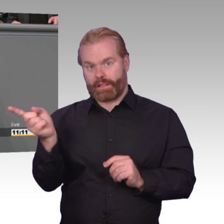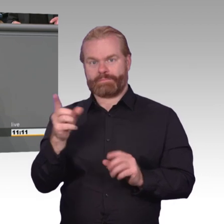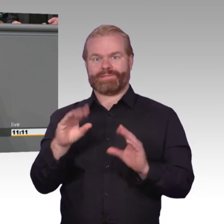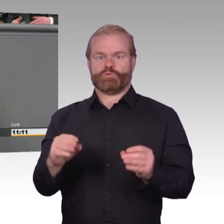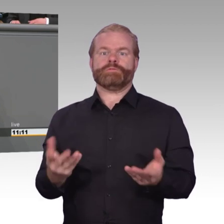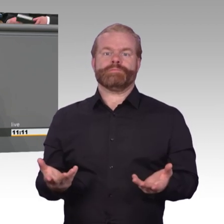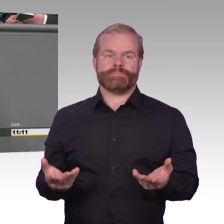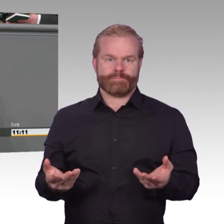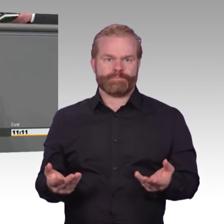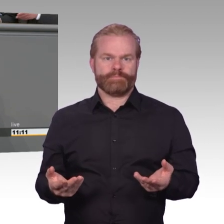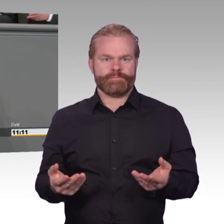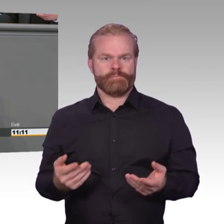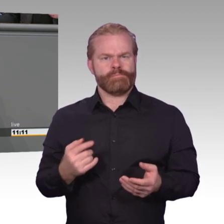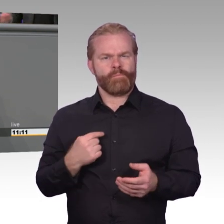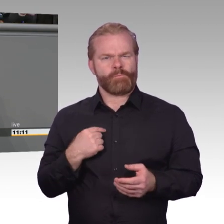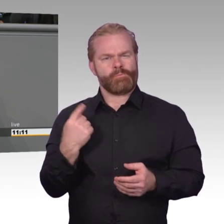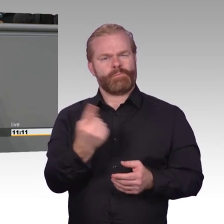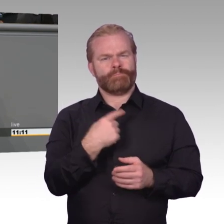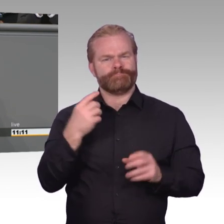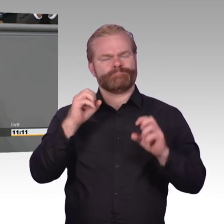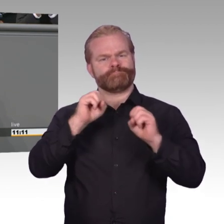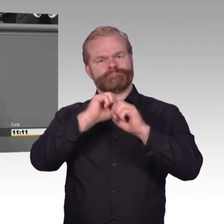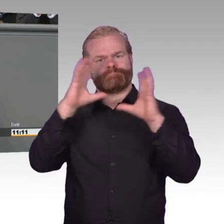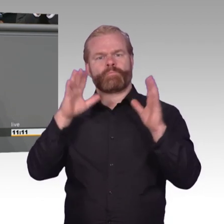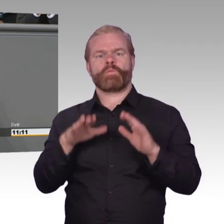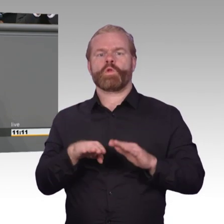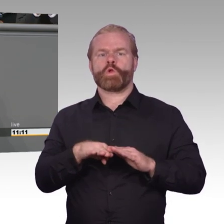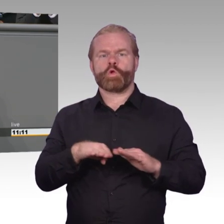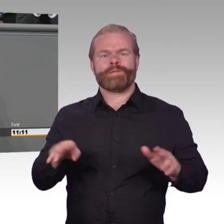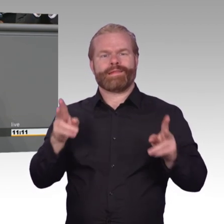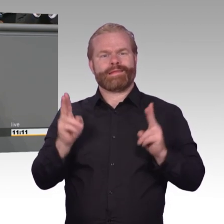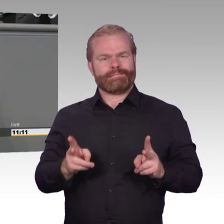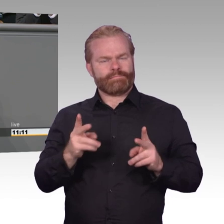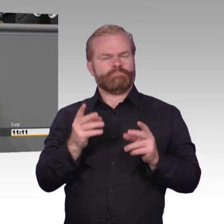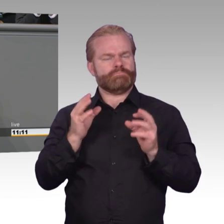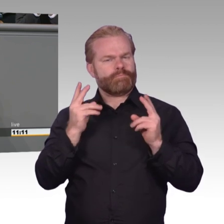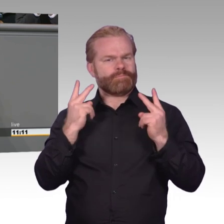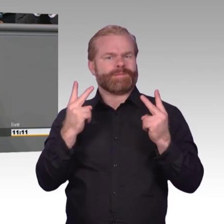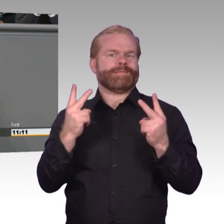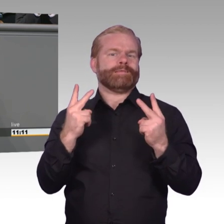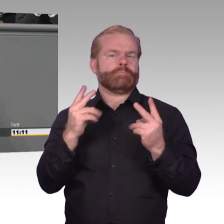unverletzlich sind. Dieser Grundsatz muss auch für die elektronische Kommunikation gelten.